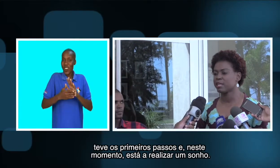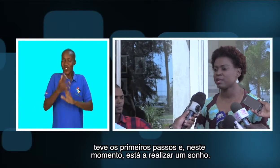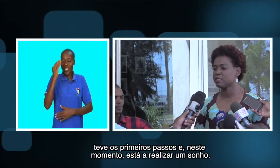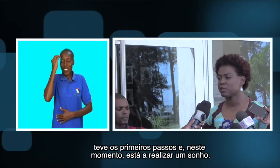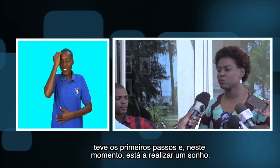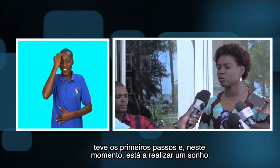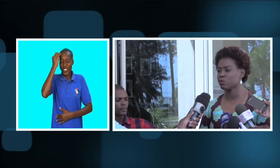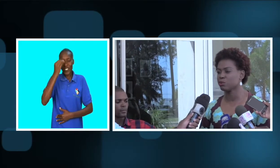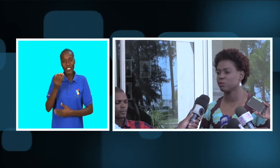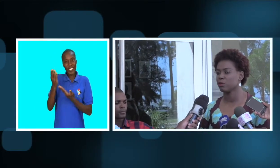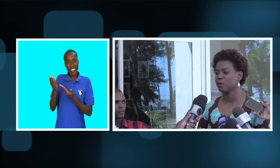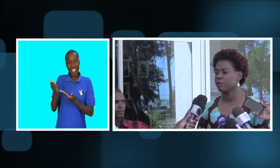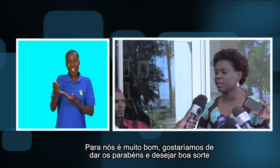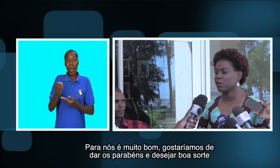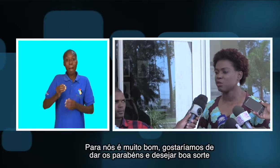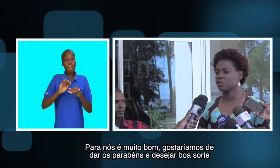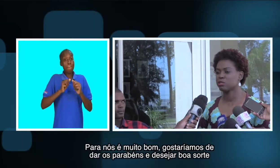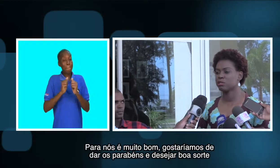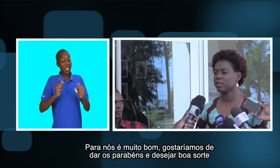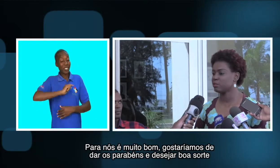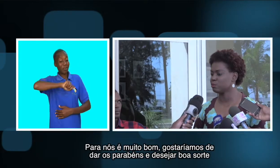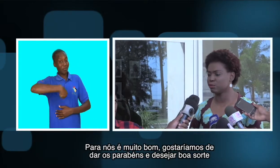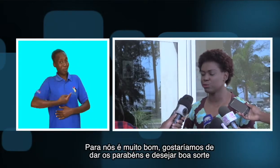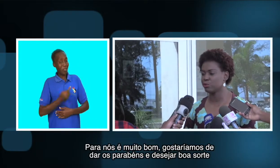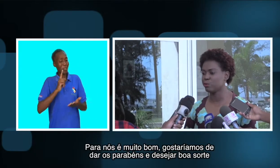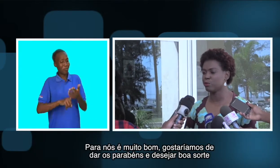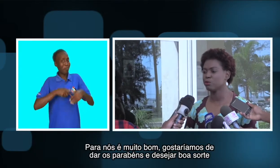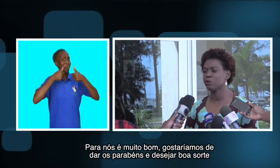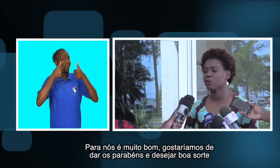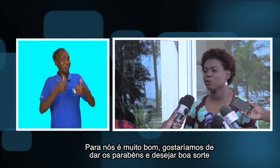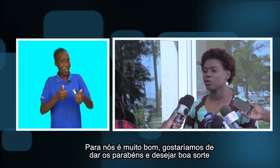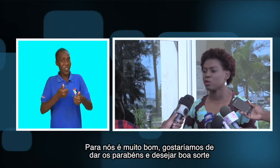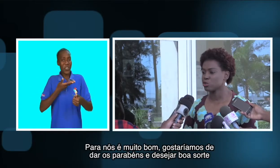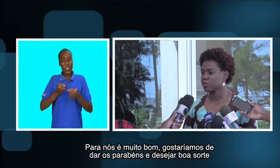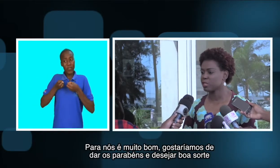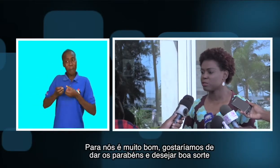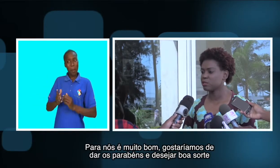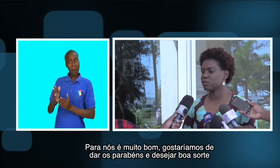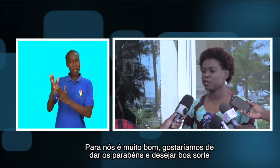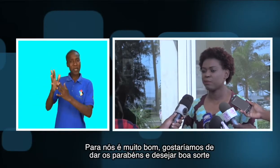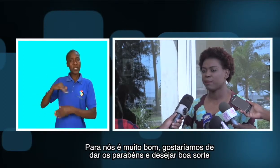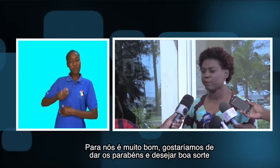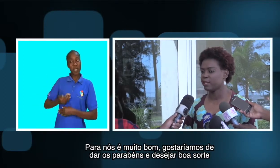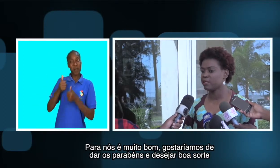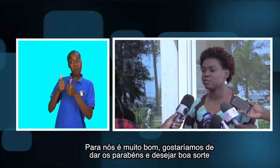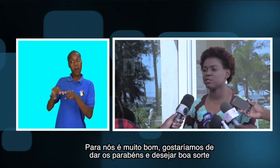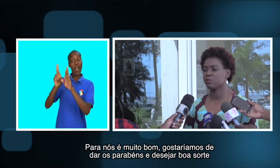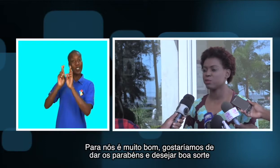a realizar um sonho. Para nós, é muito bom. Nós gostaríamos de desejar parabéns, boa